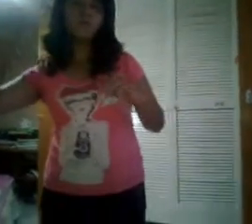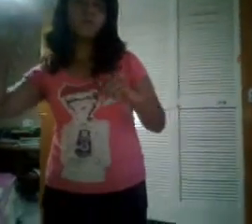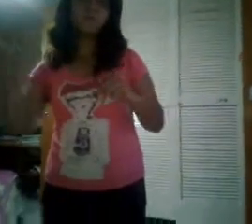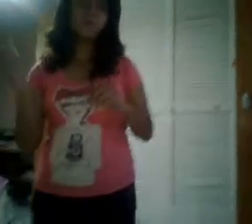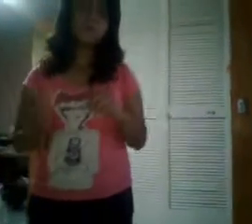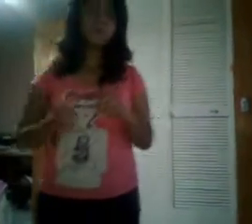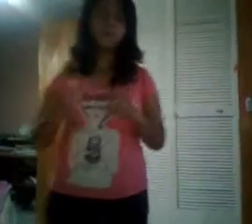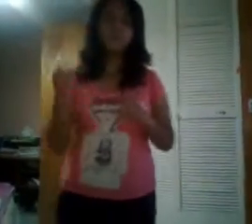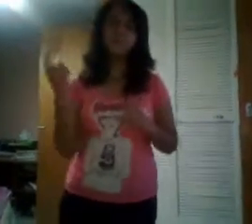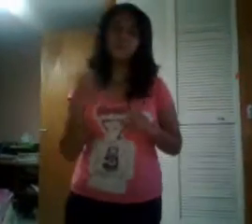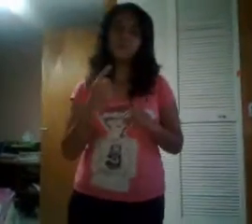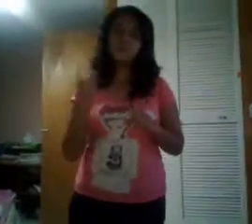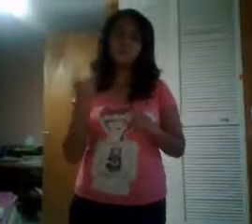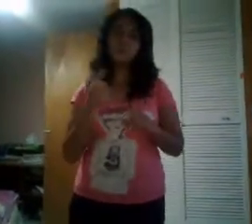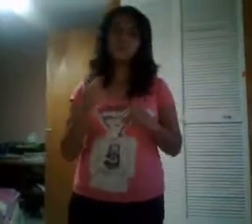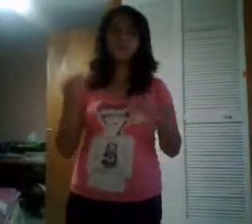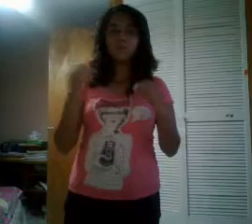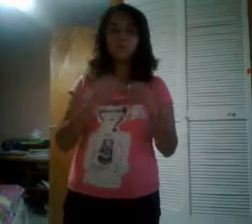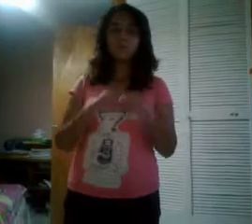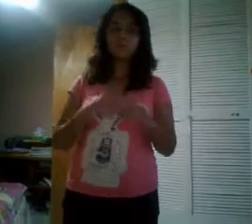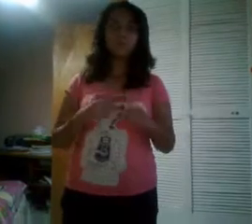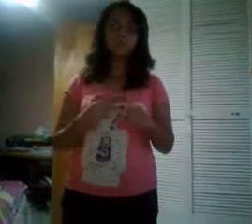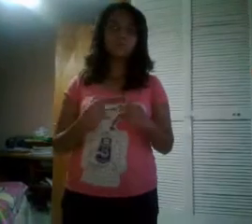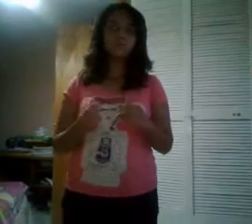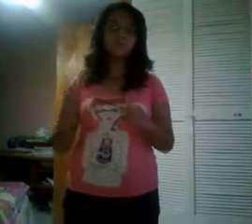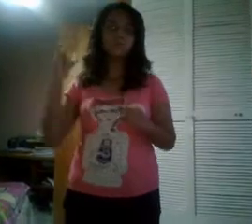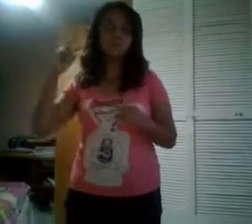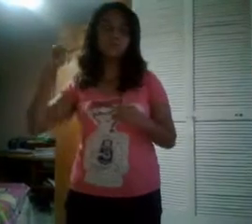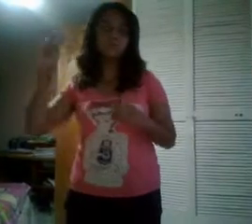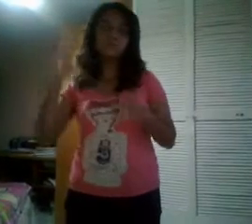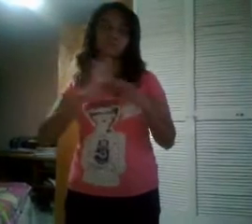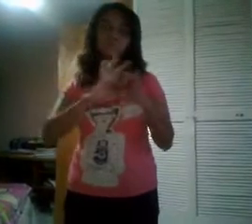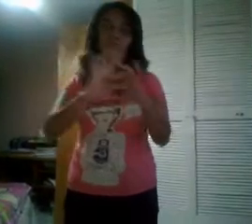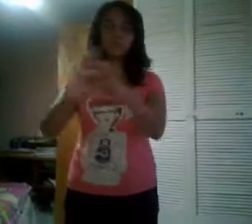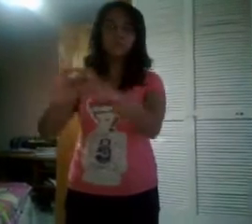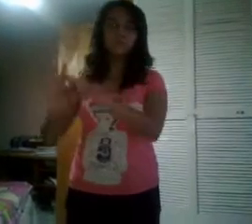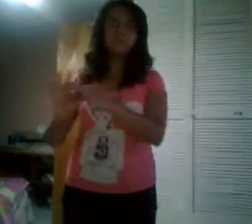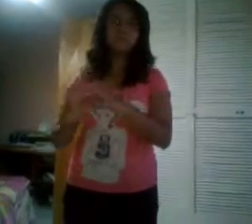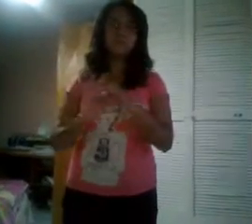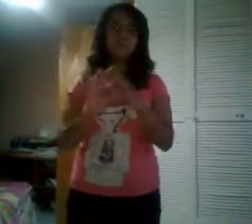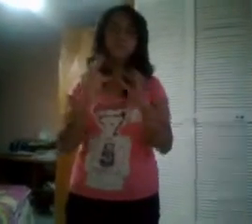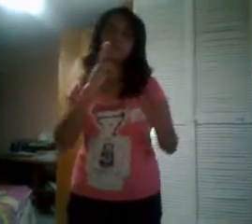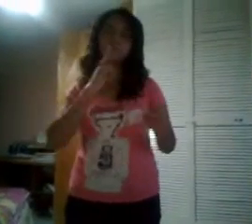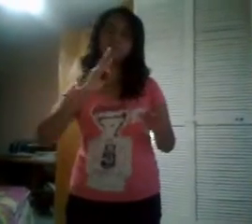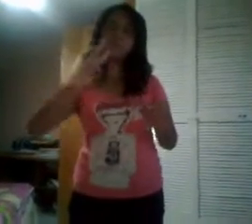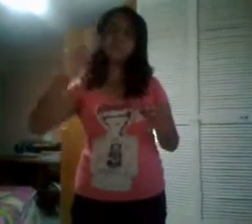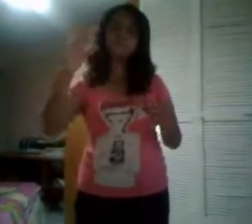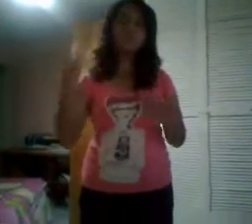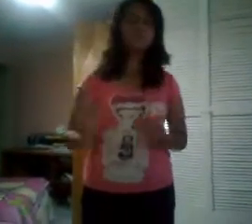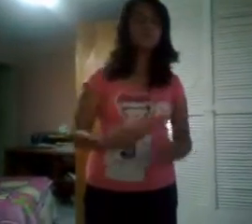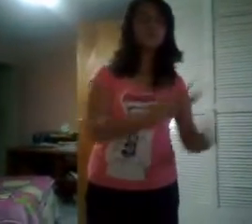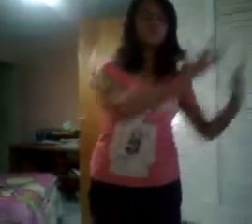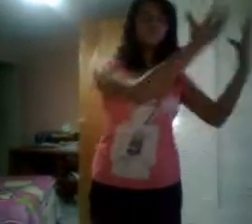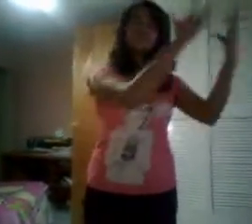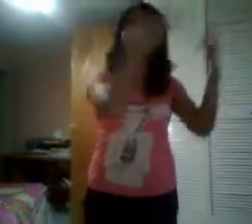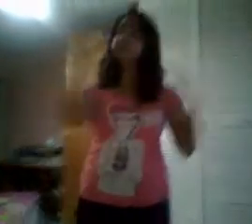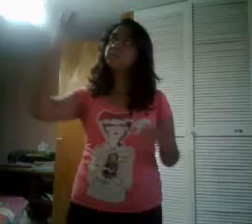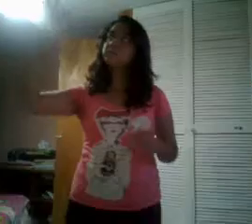que alcan sus voces y en el corazón, en ellos está la verdad.